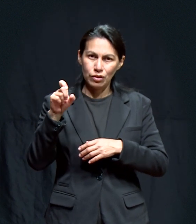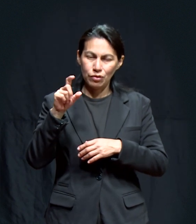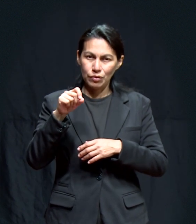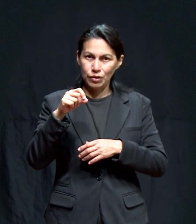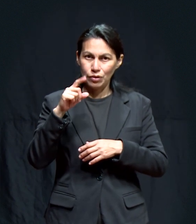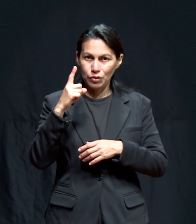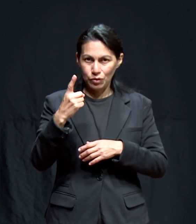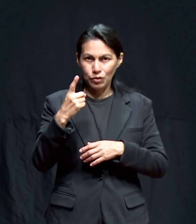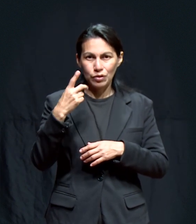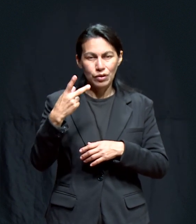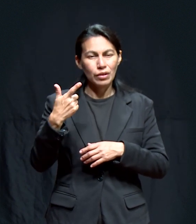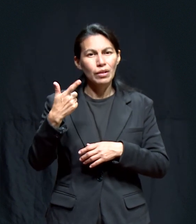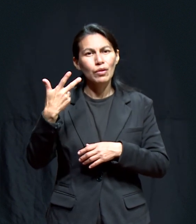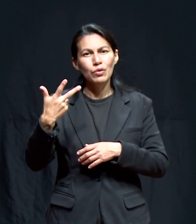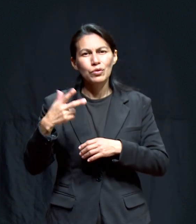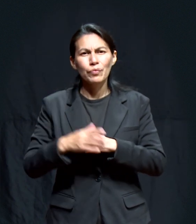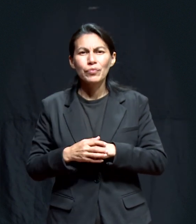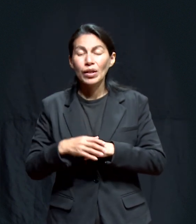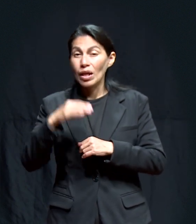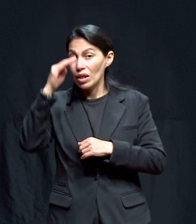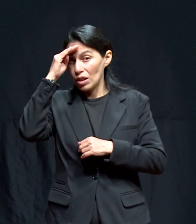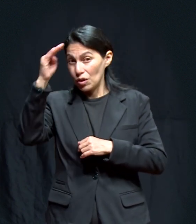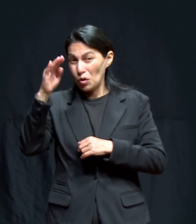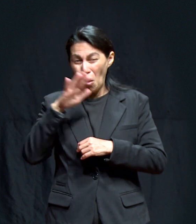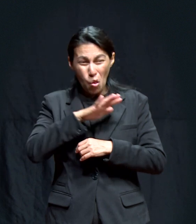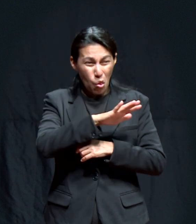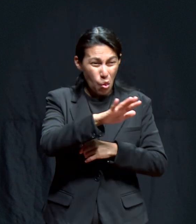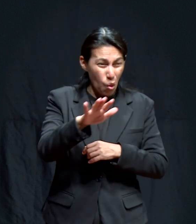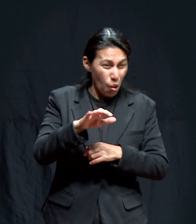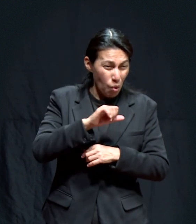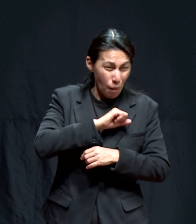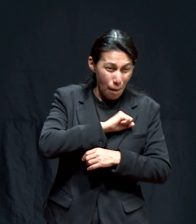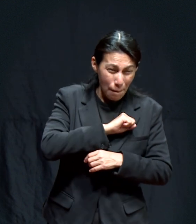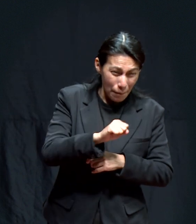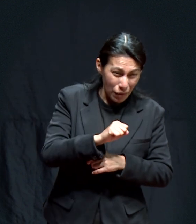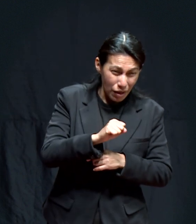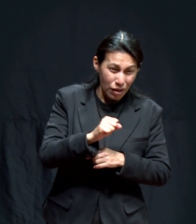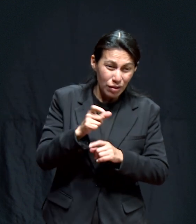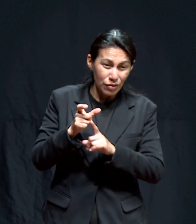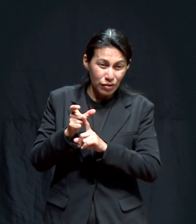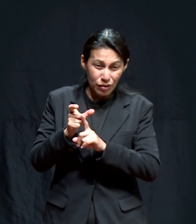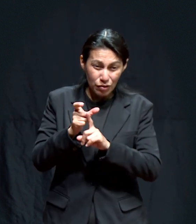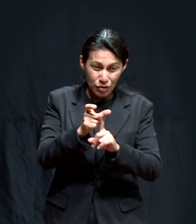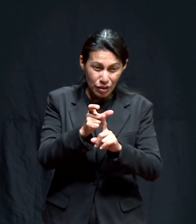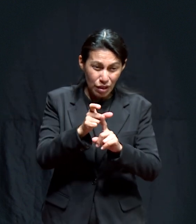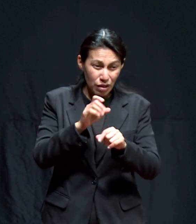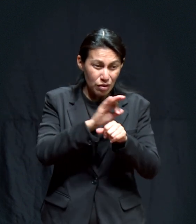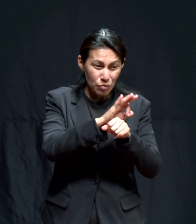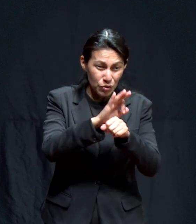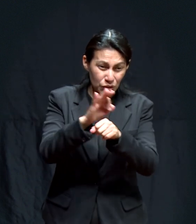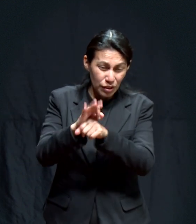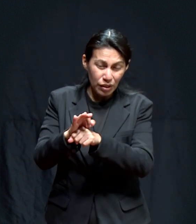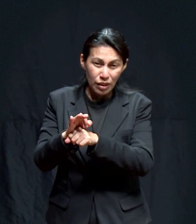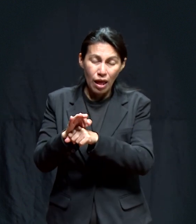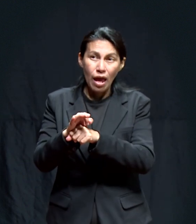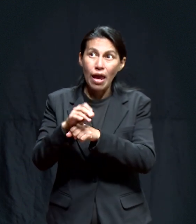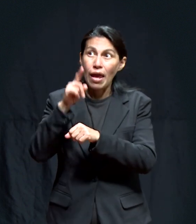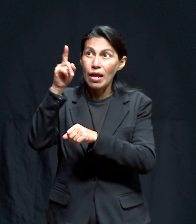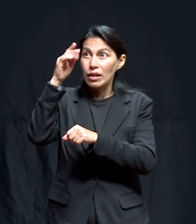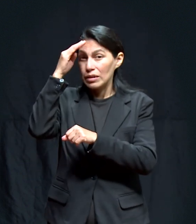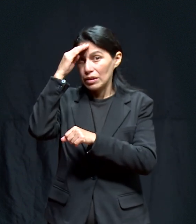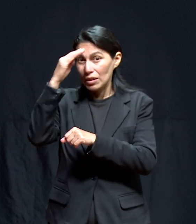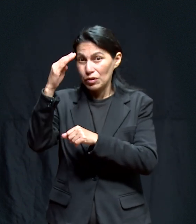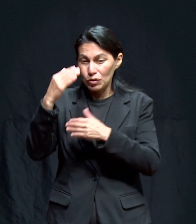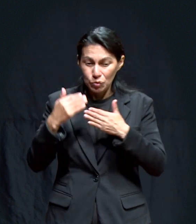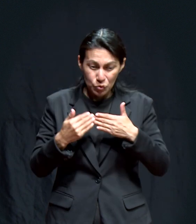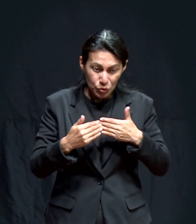Señor Te guardará De todo mal Él guardará Tu alma El Señor Guardará Tu salida Y tu